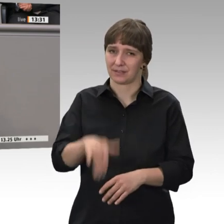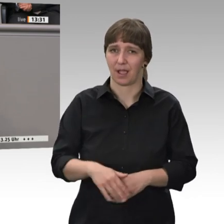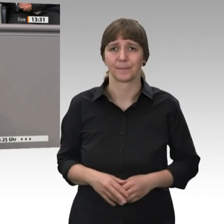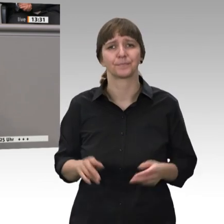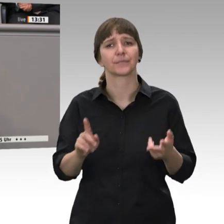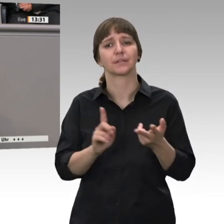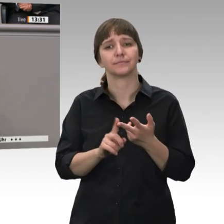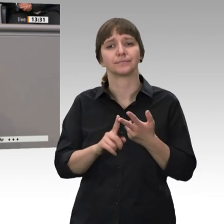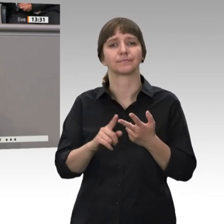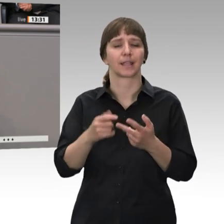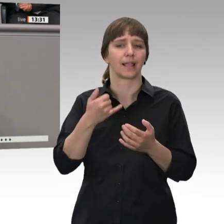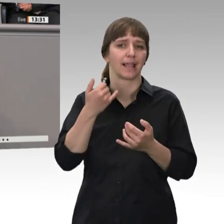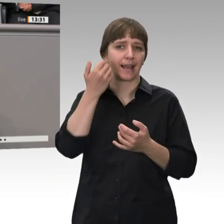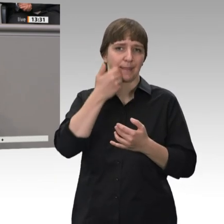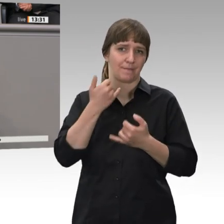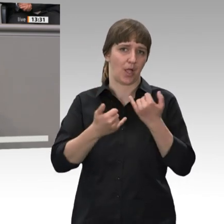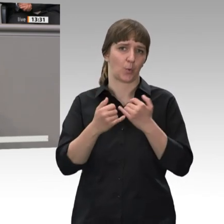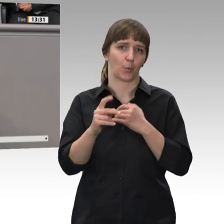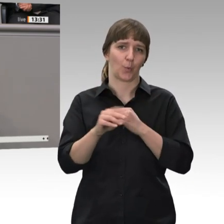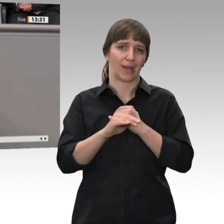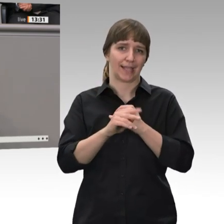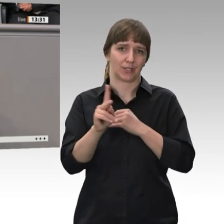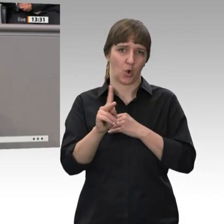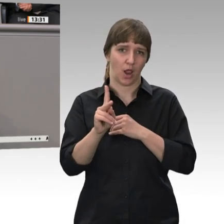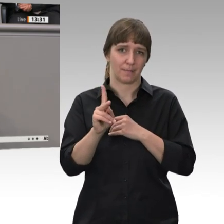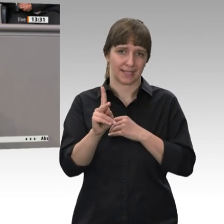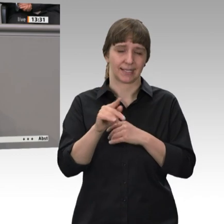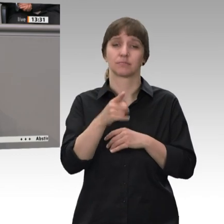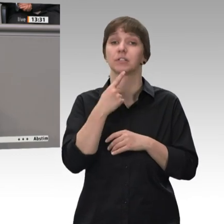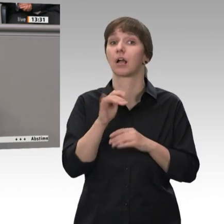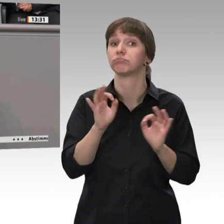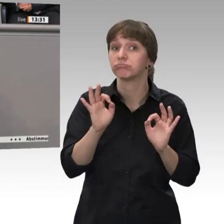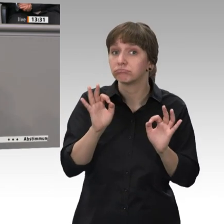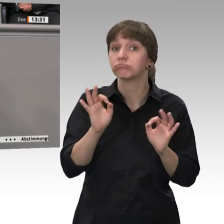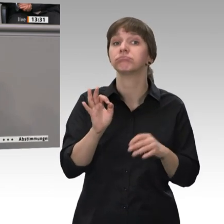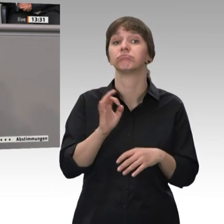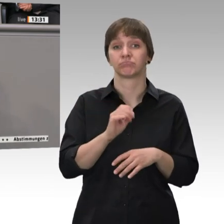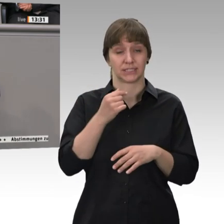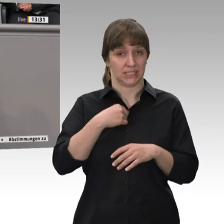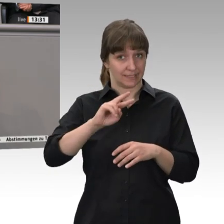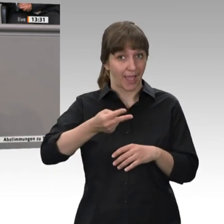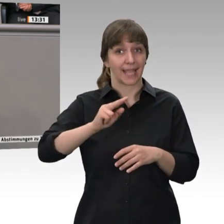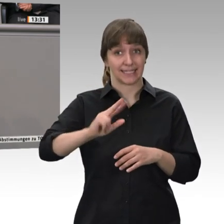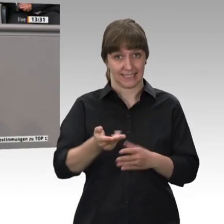Frau Kollegin Kolbe, Sie haben dafür ausdrücklich dafür geworben, dass in zweiter, dritter Lesung noch unser